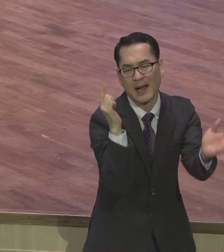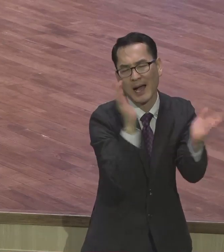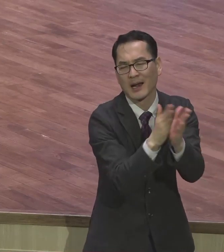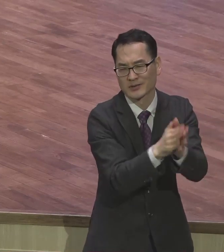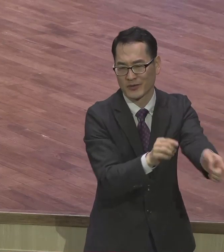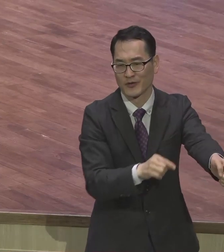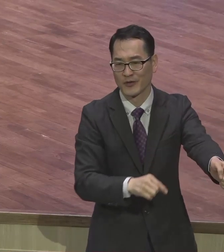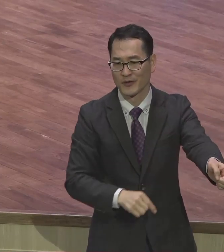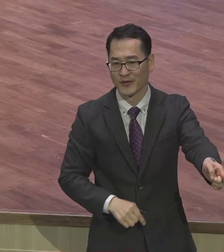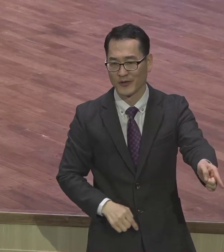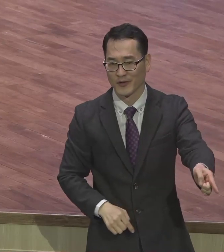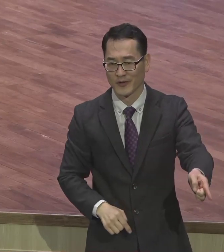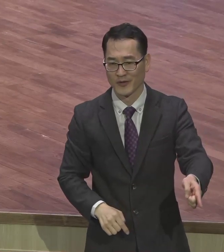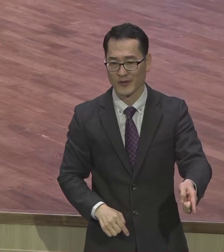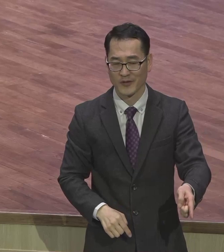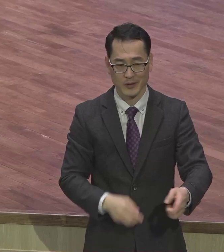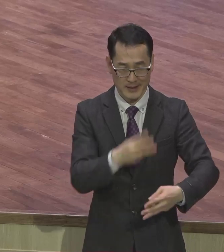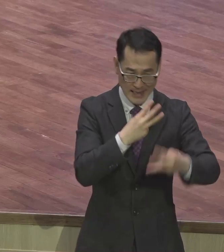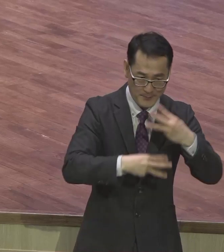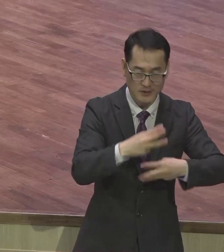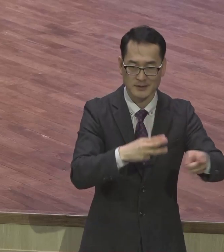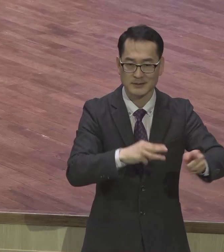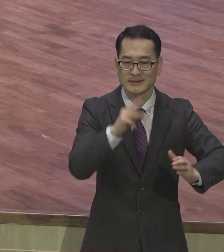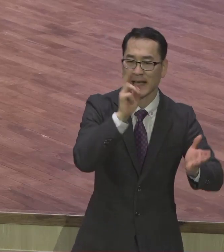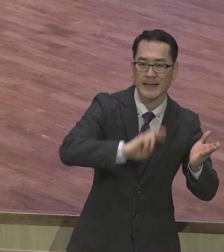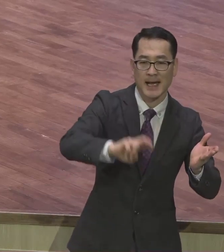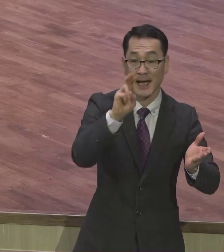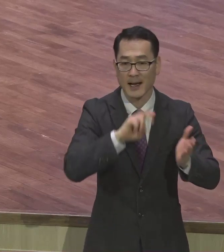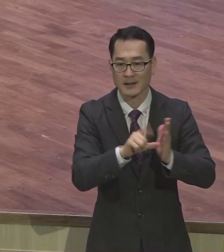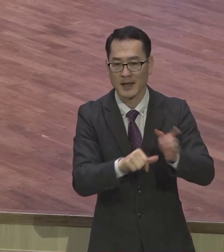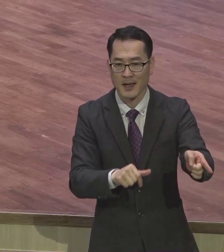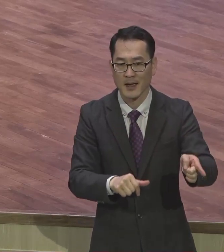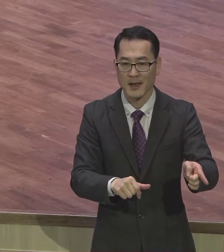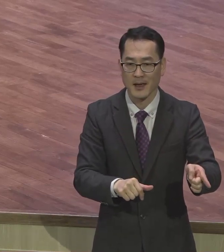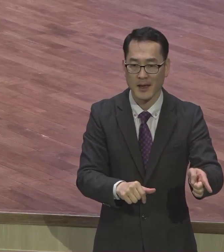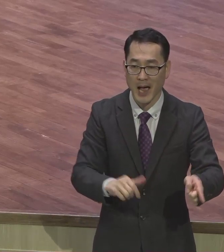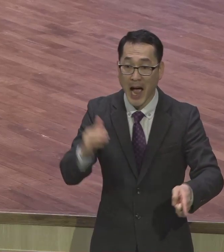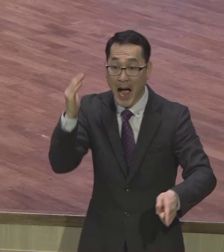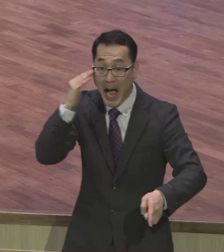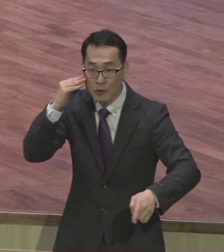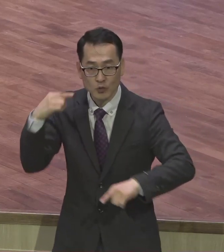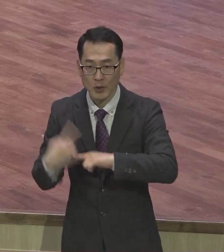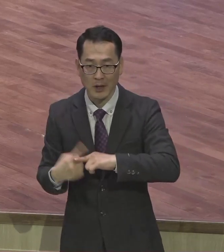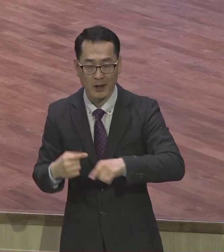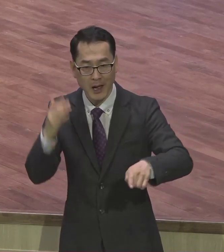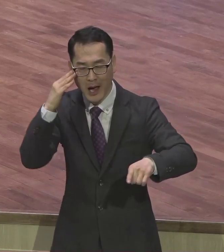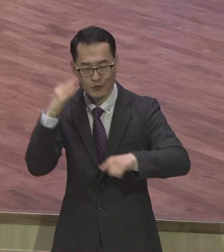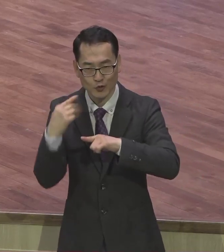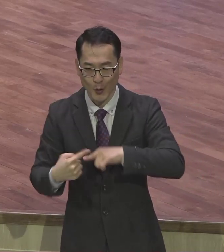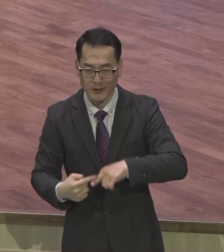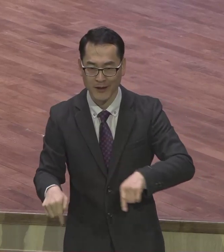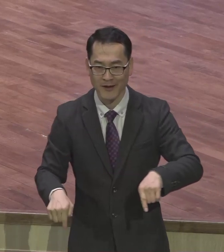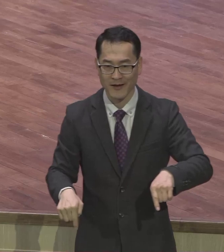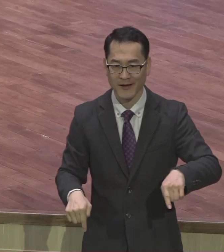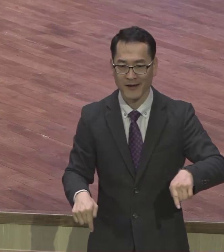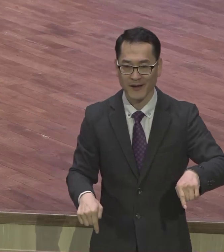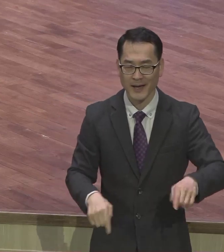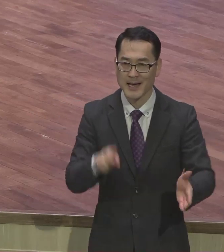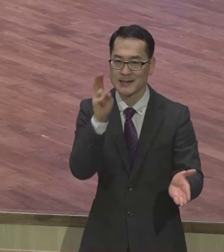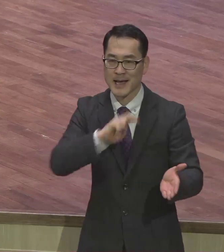랩런트들이 찬양을 하는데 완전히 그냥 이게 한국이야. 한국은요. 여운교회라 하죠. 얼마나 찬양을 잘하는데 이것도